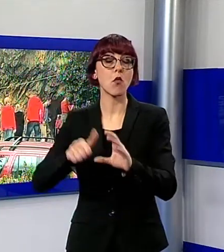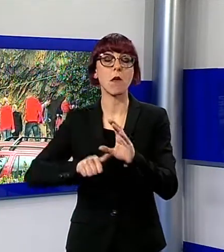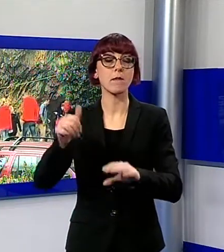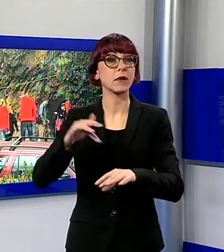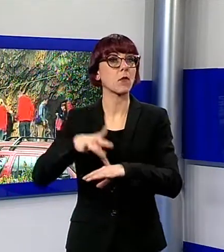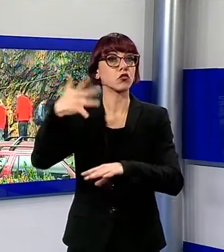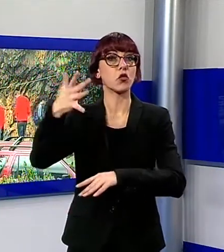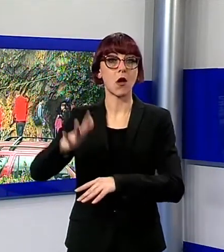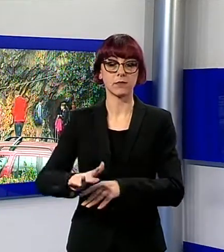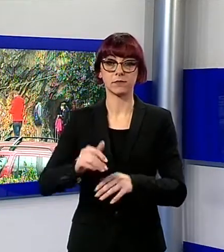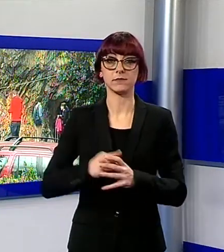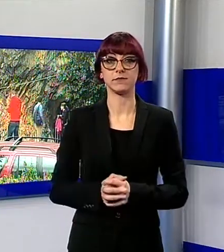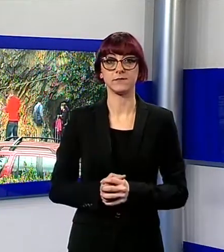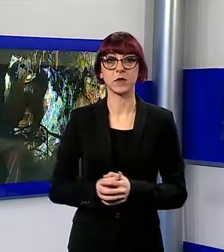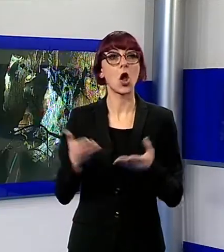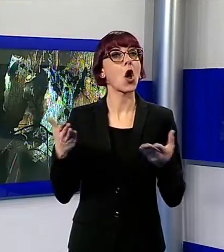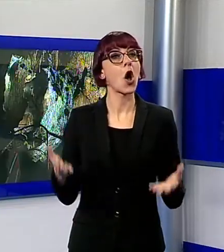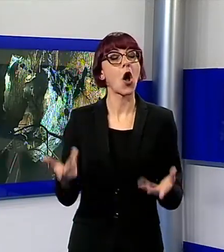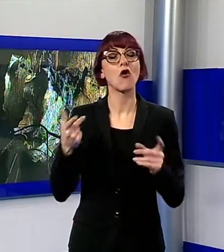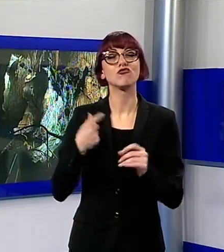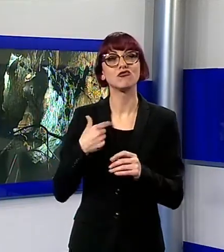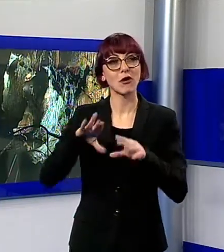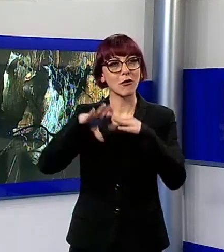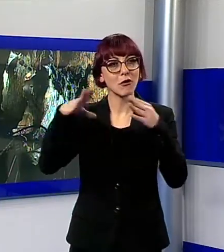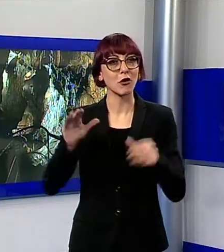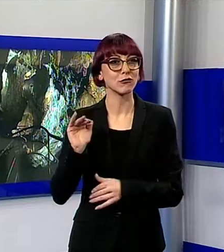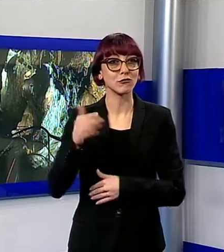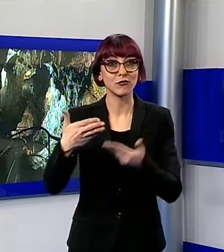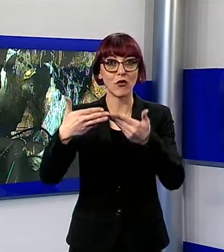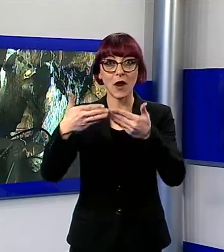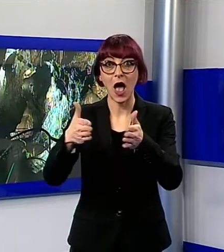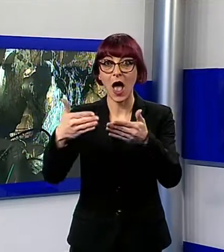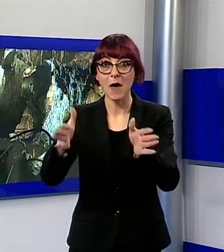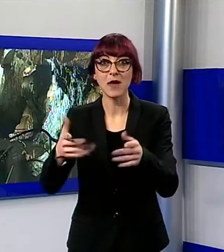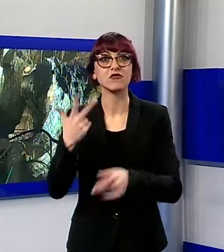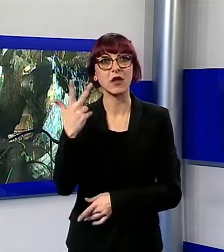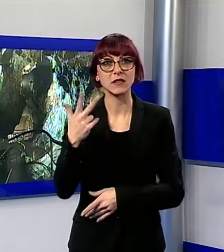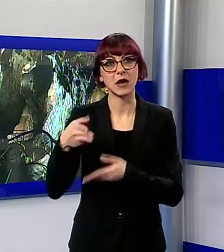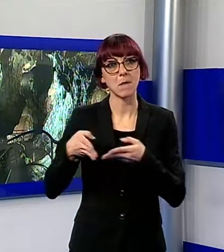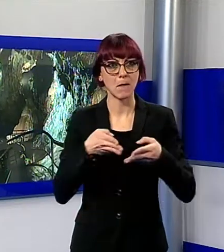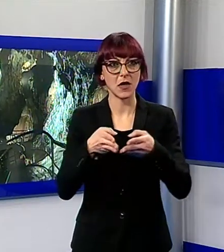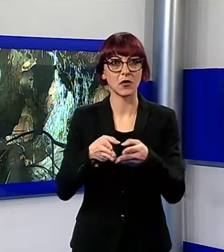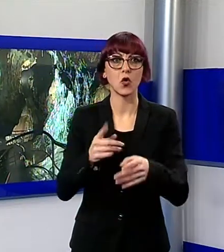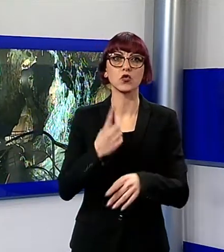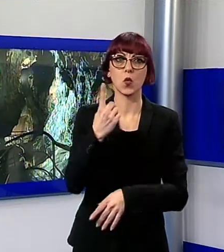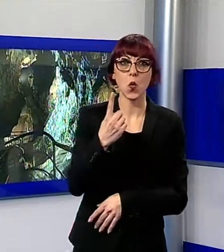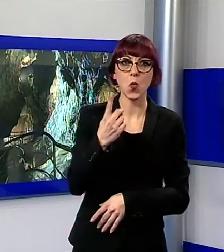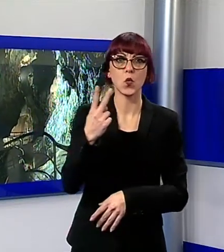un punto fermo del turismo toscano, aperta tutti i giorni, offre un pacchetto di tre percorsi di visita di uno, due o tre ore.